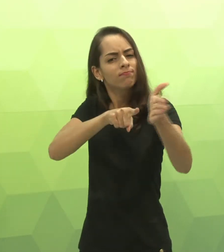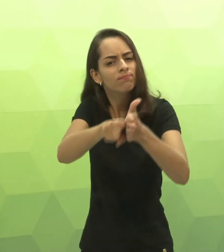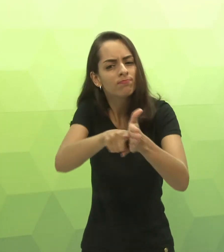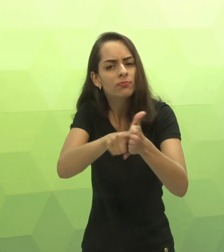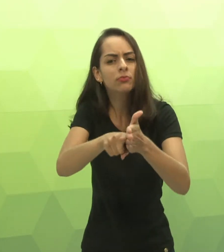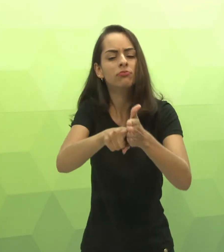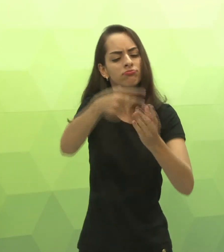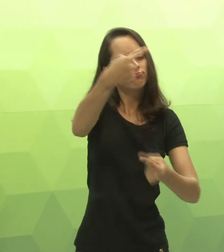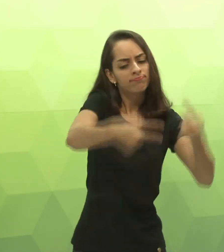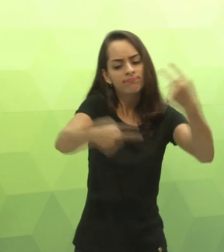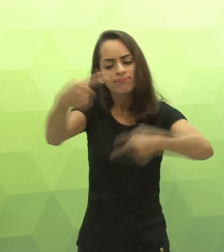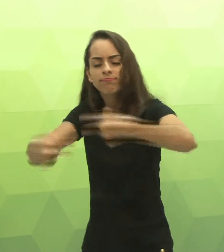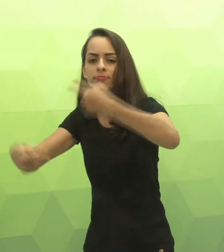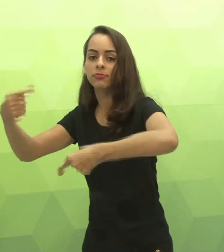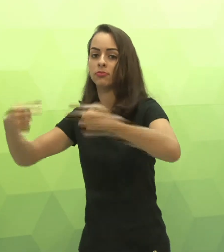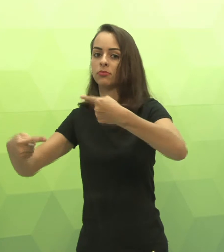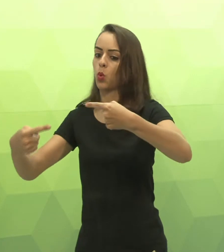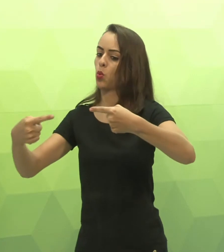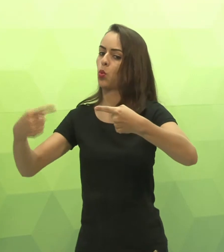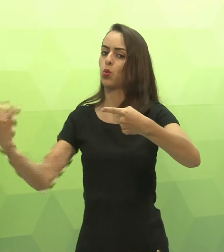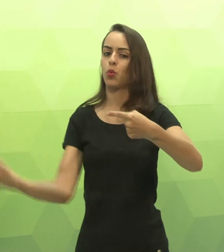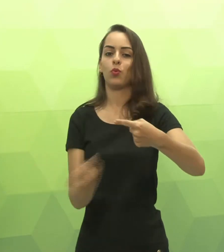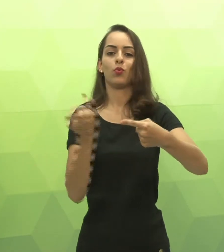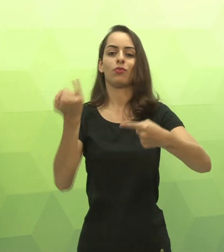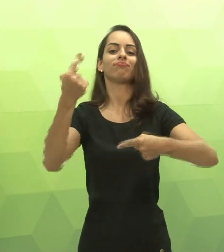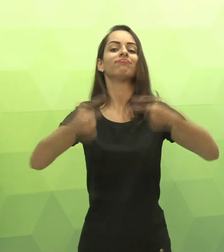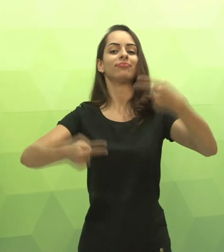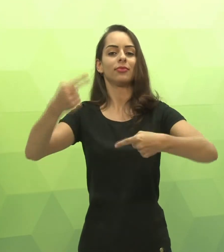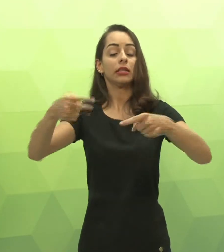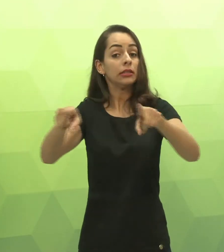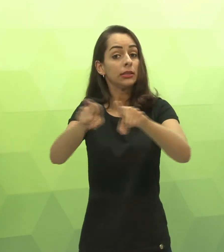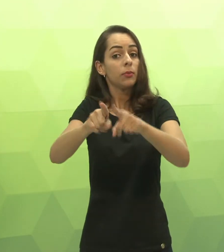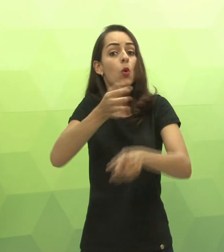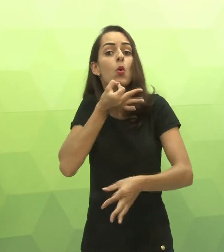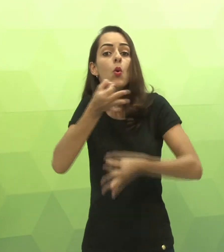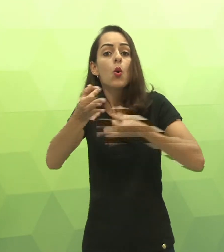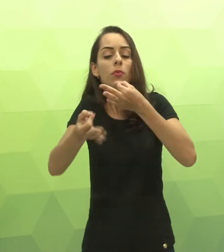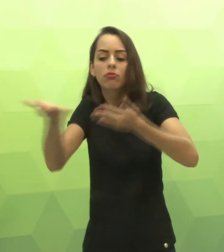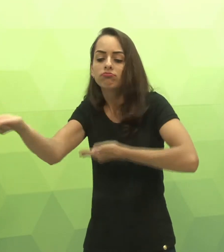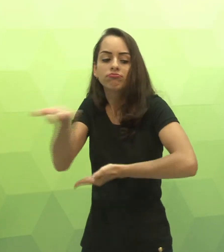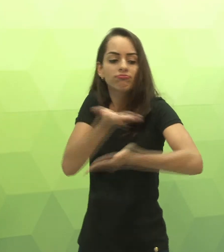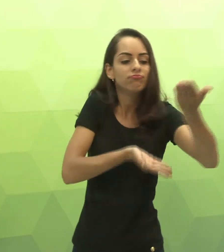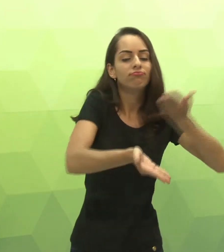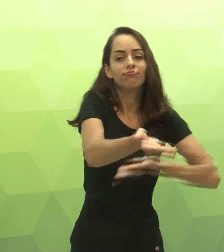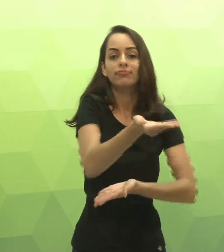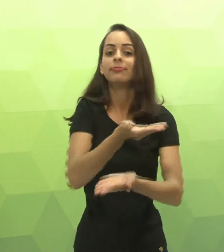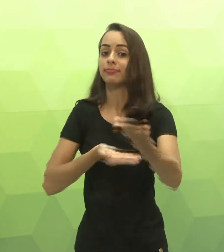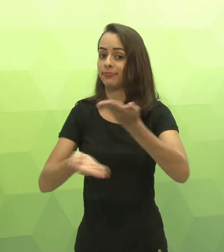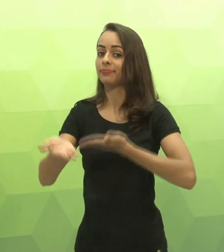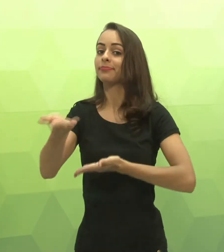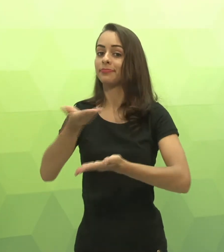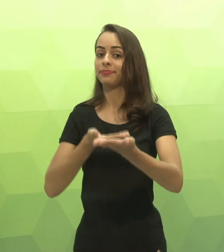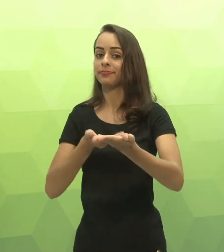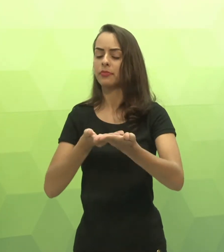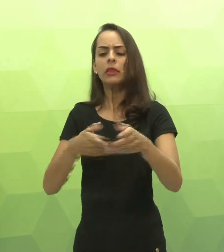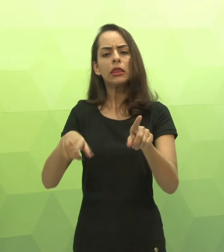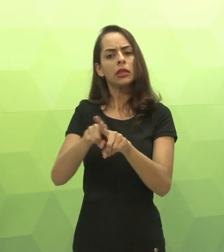que vocês devem sim refletir, estudar, pesquisar, discutir. É muito importante a discussão. E apresentar